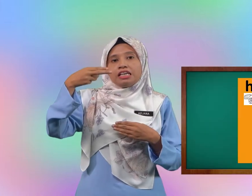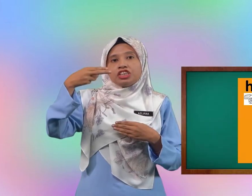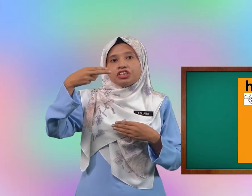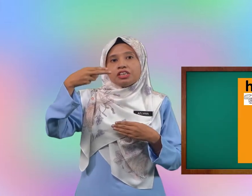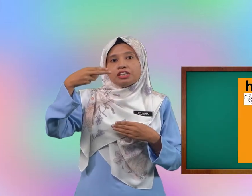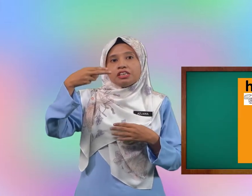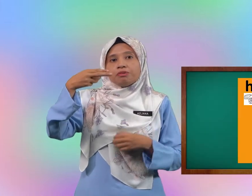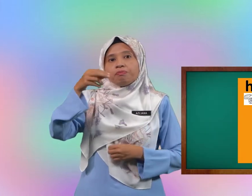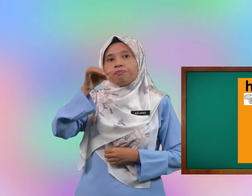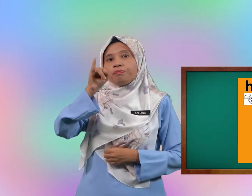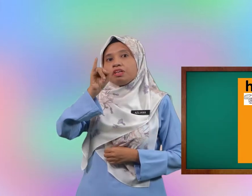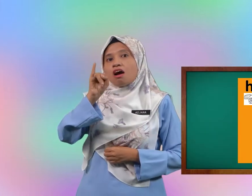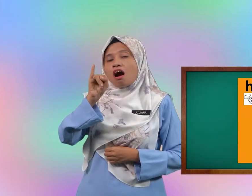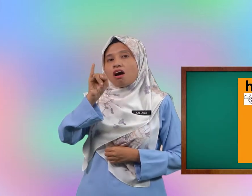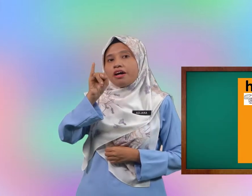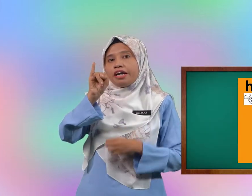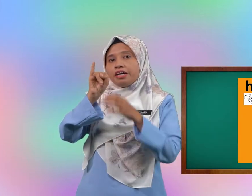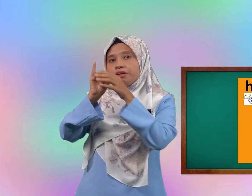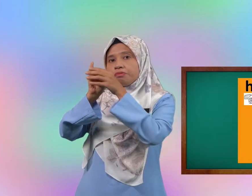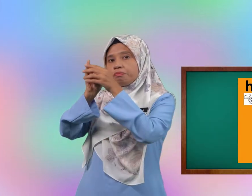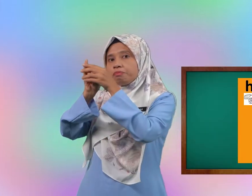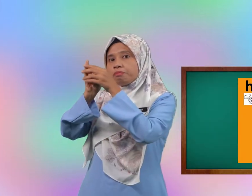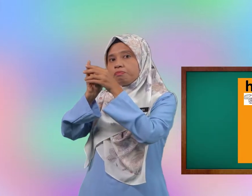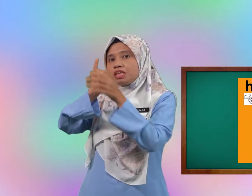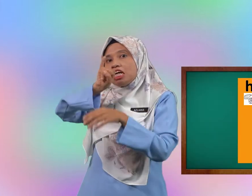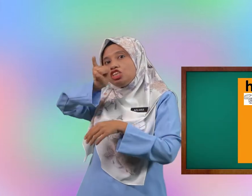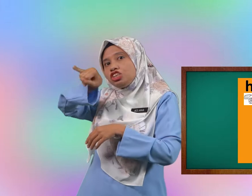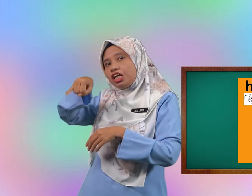i j